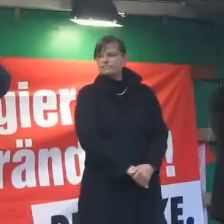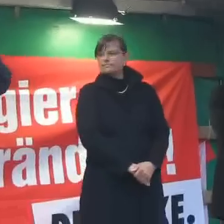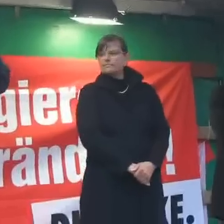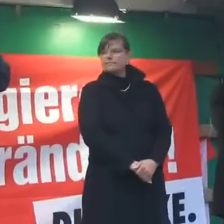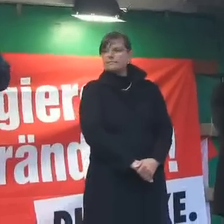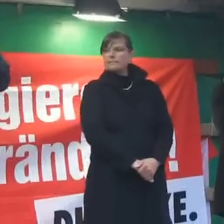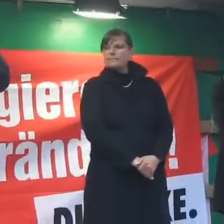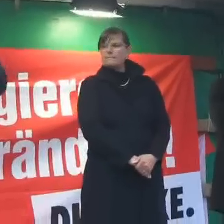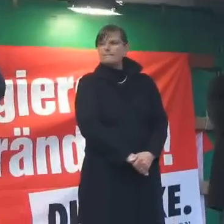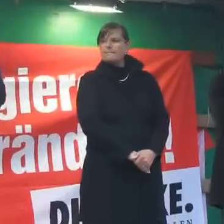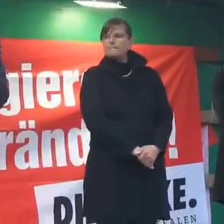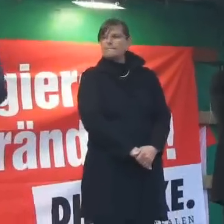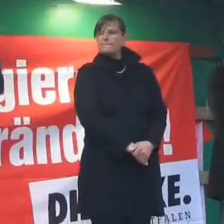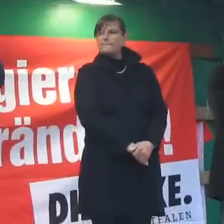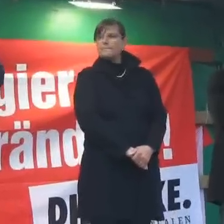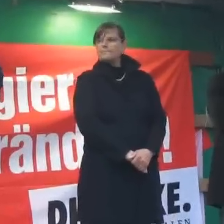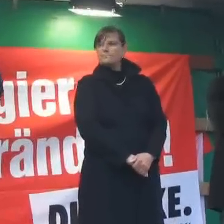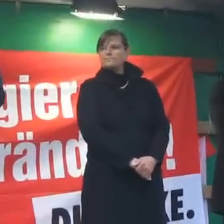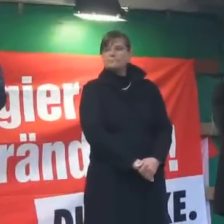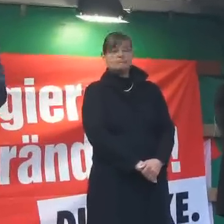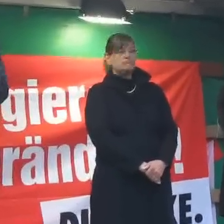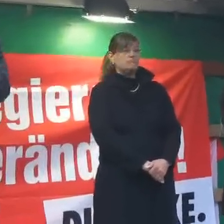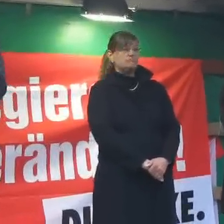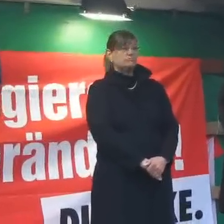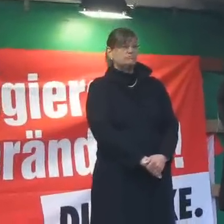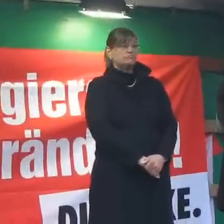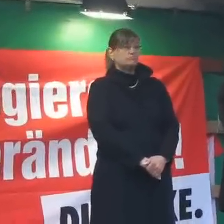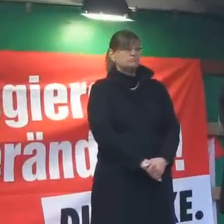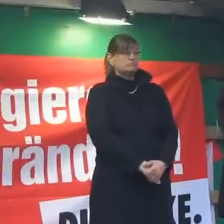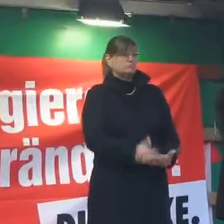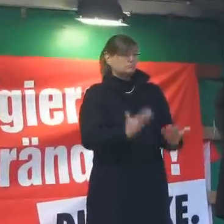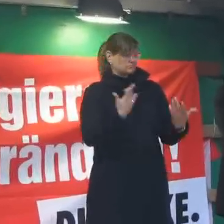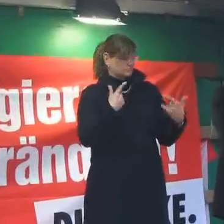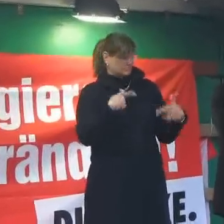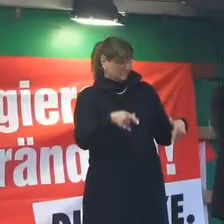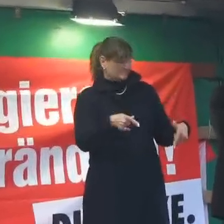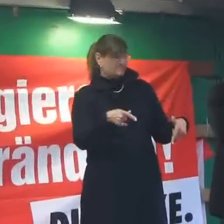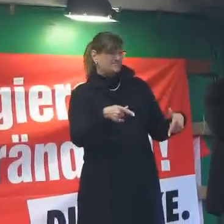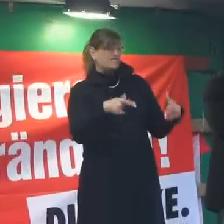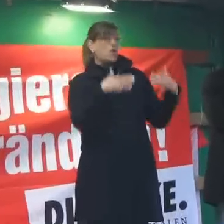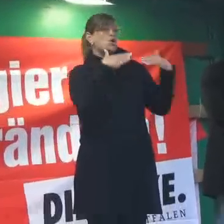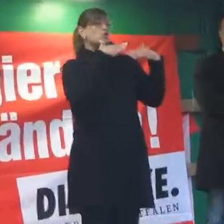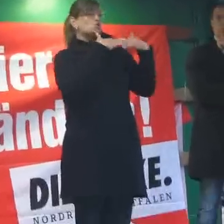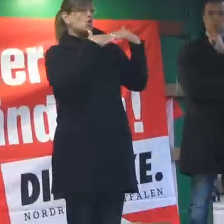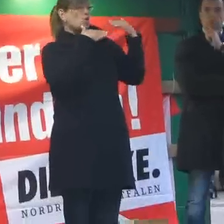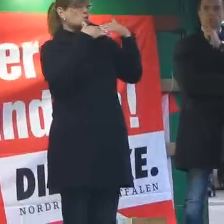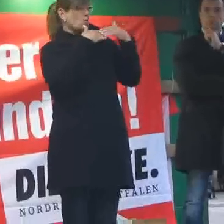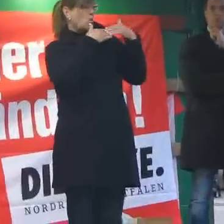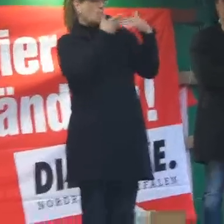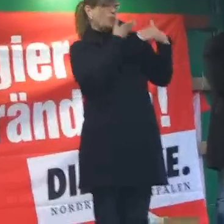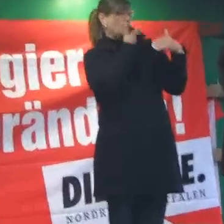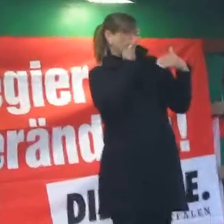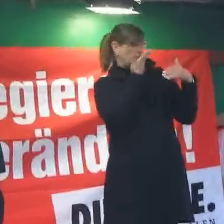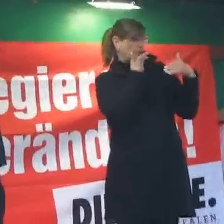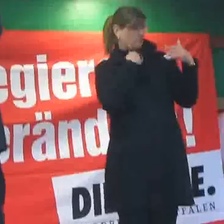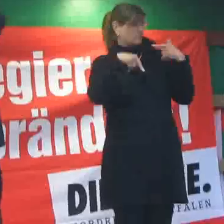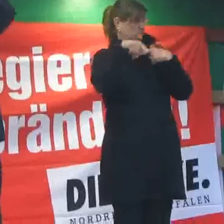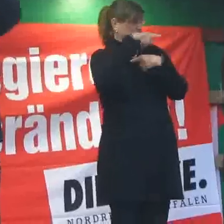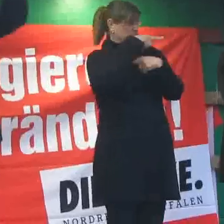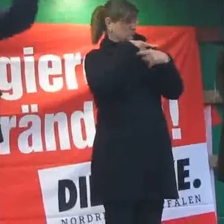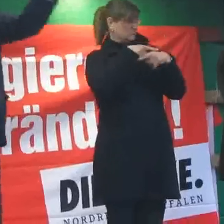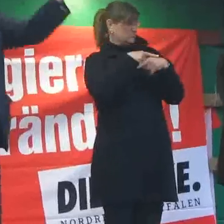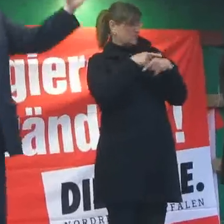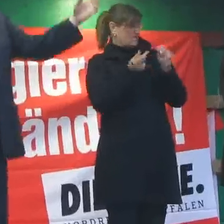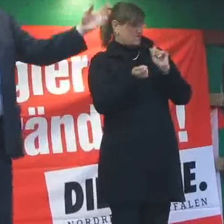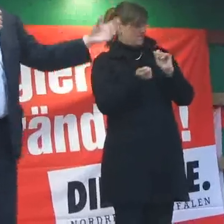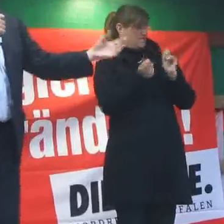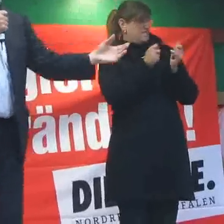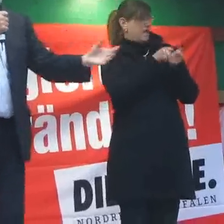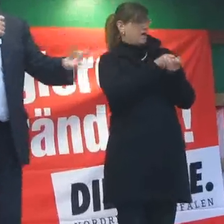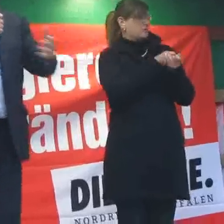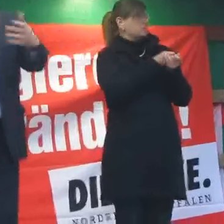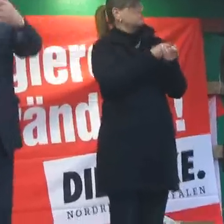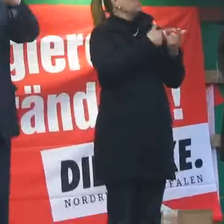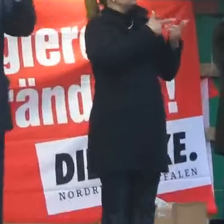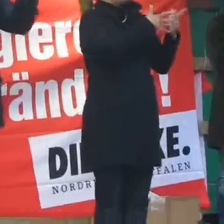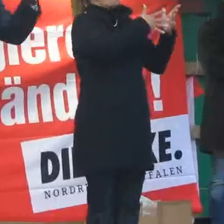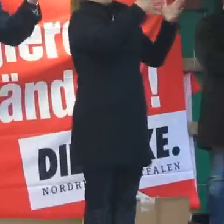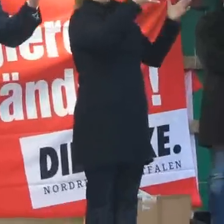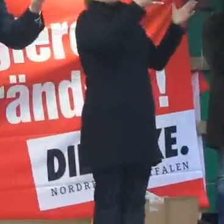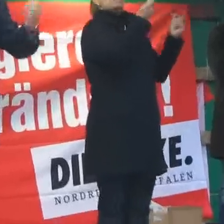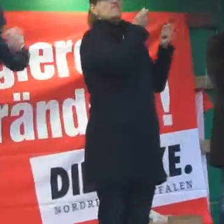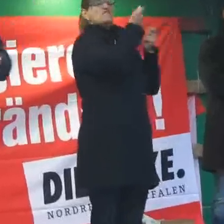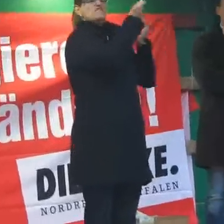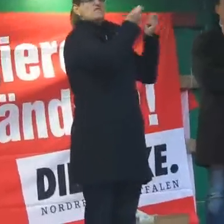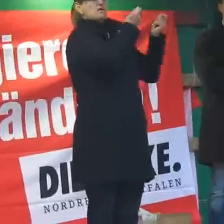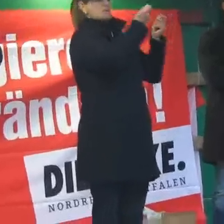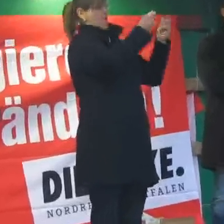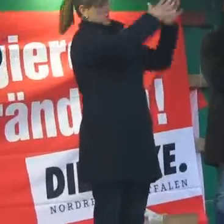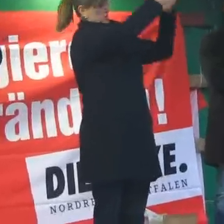Und solange wir nicht diese Strukturen verändern, dass wir große Finanzhäuser haben, die praktisch alles